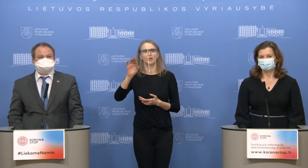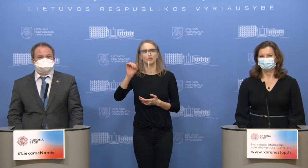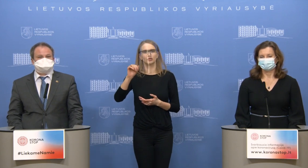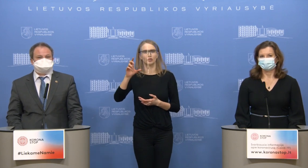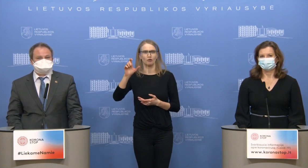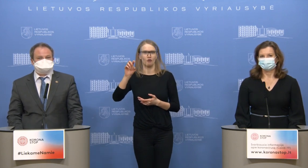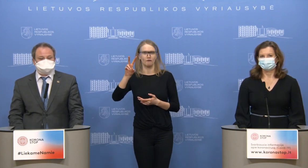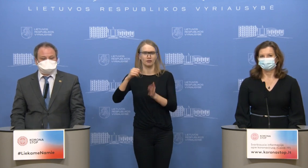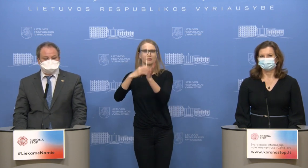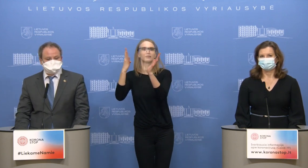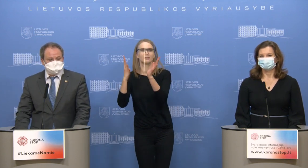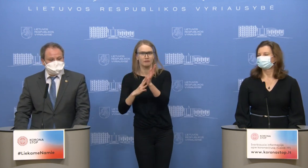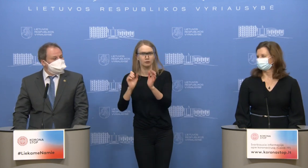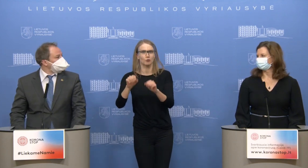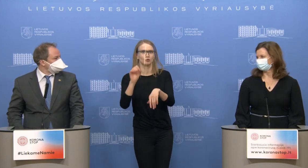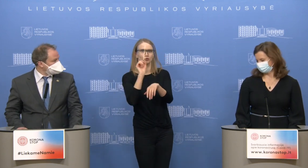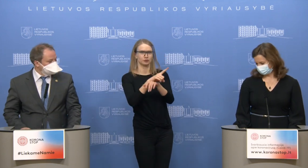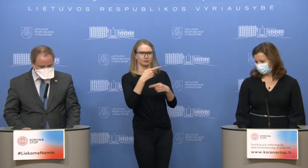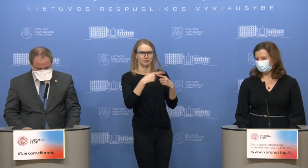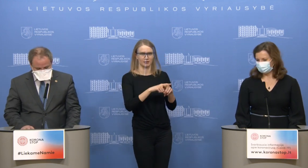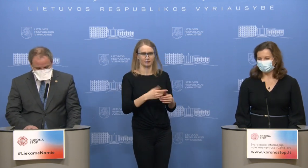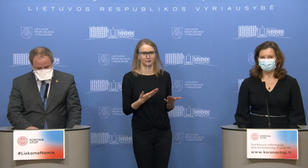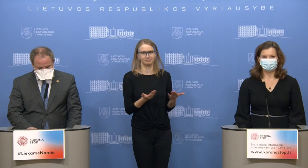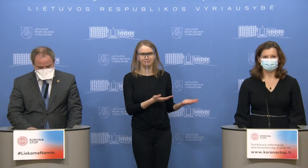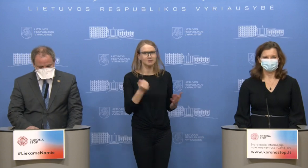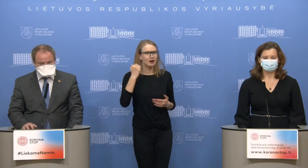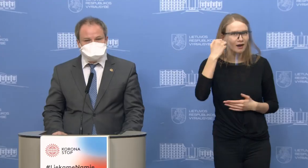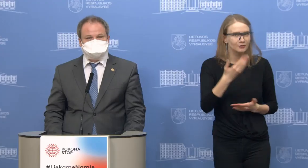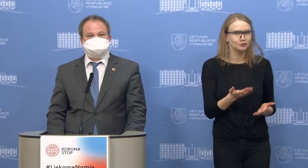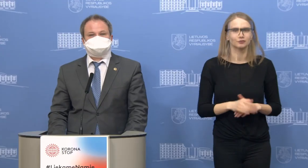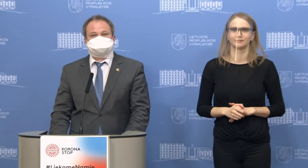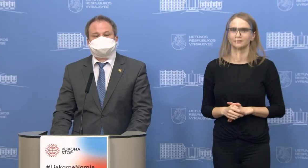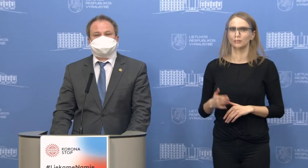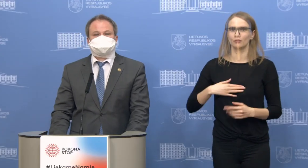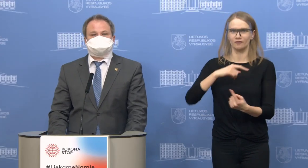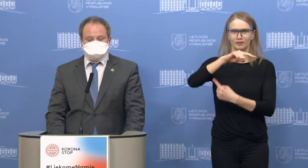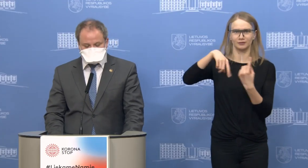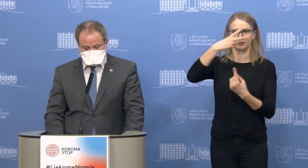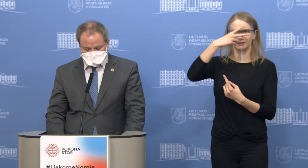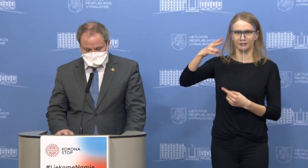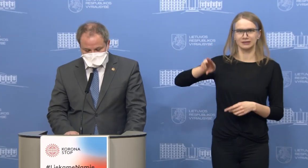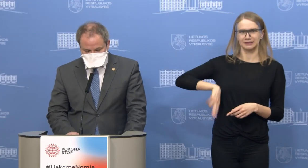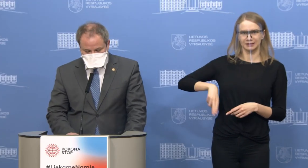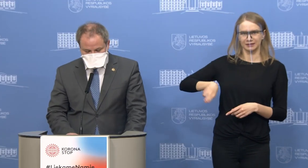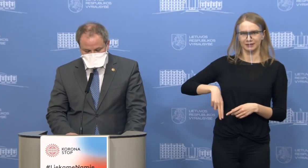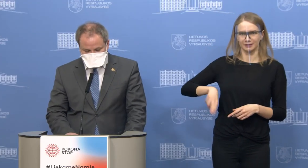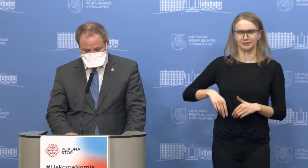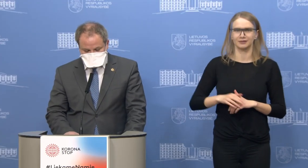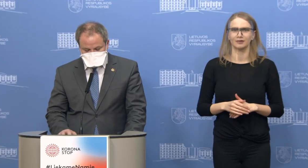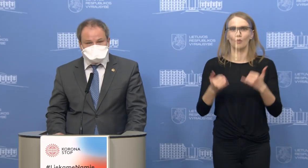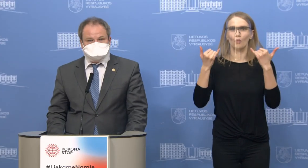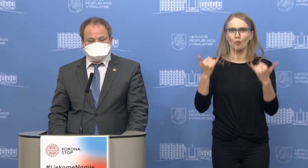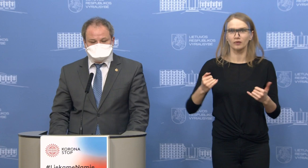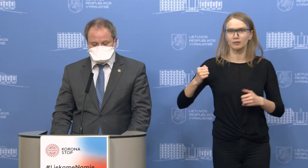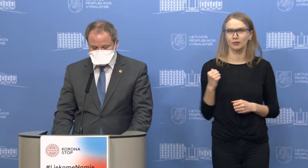pagamins jums reikiamų apsaugos priemonių. Ačiū Daina. Ačiū Giedriu. Sumis buvo verslios Lietuvos generalinė direktorė. O dabar, kolegos,